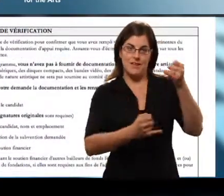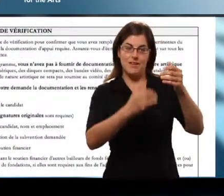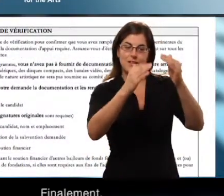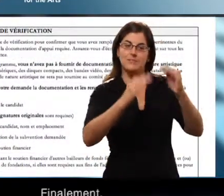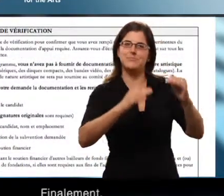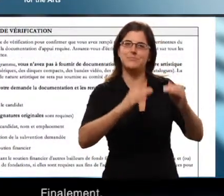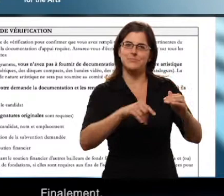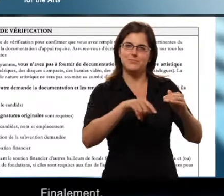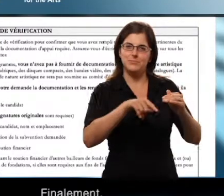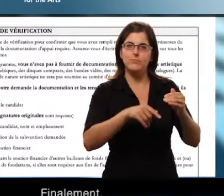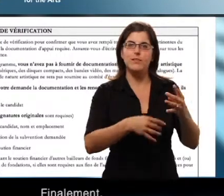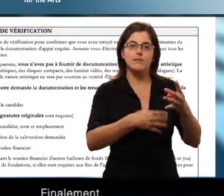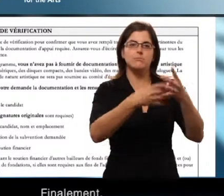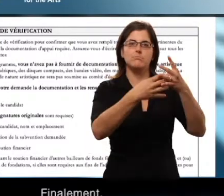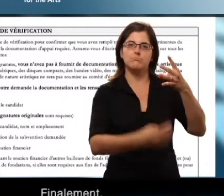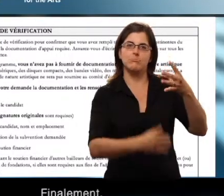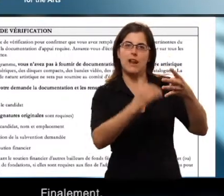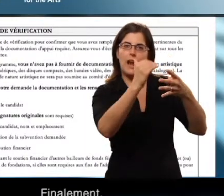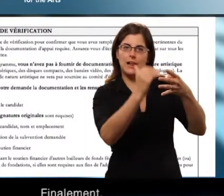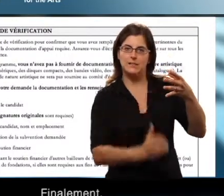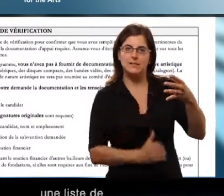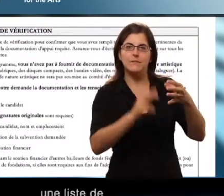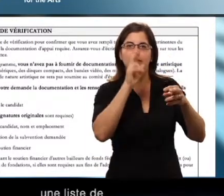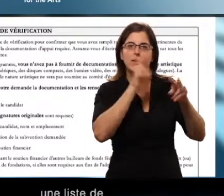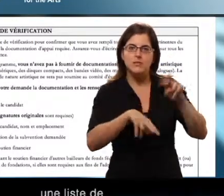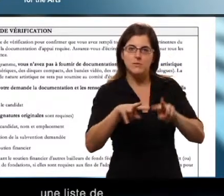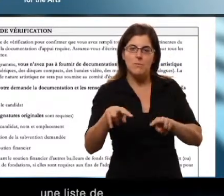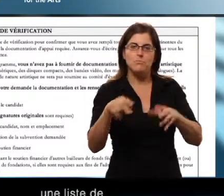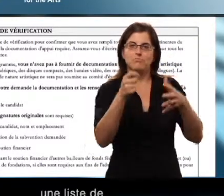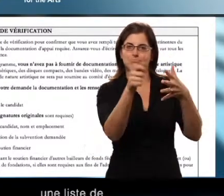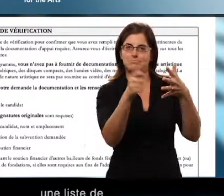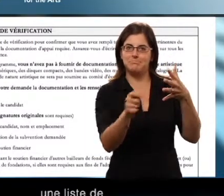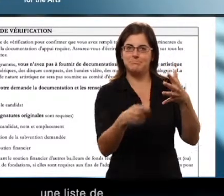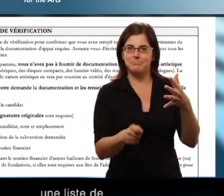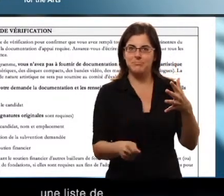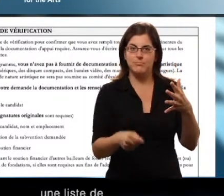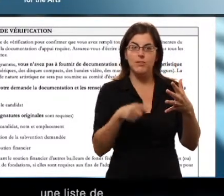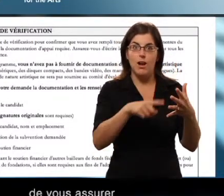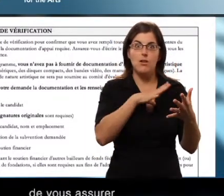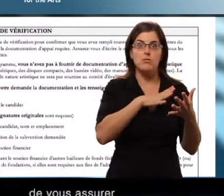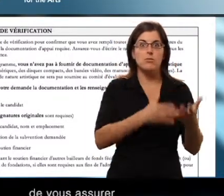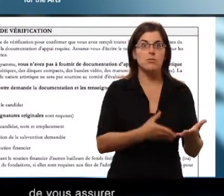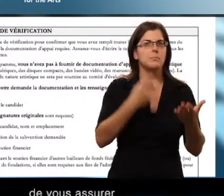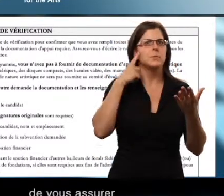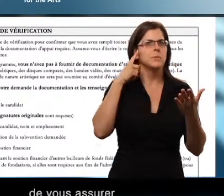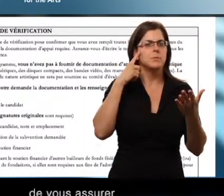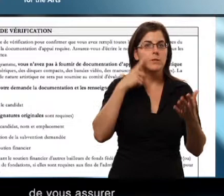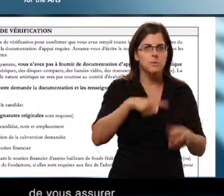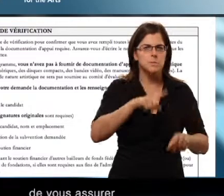Finalement, vous trouverez une liste de vérifications afin de vous assurer de ne rien oublier.